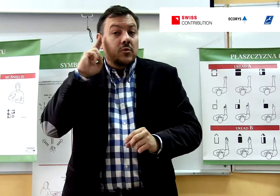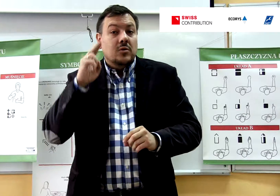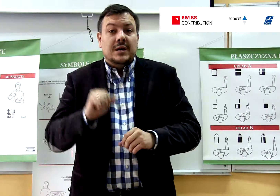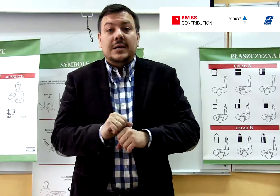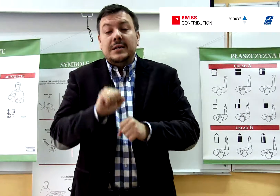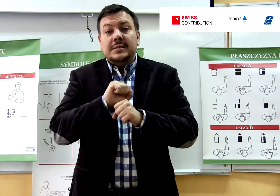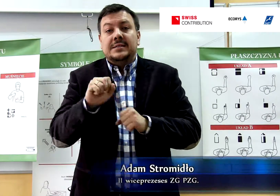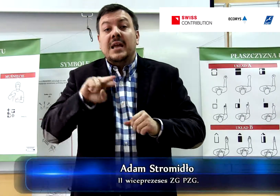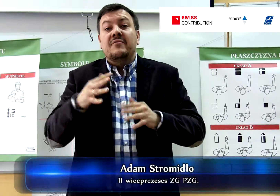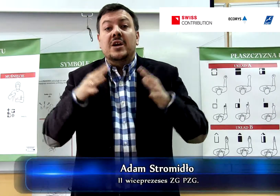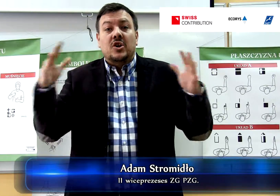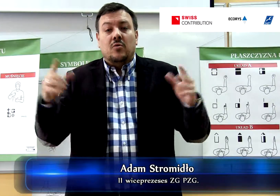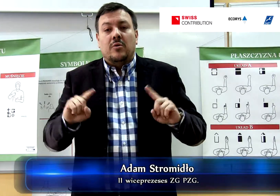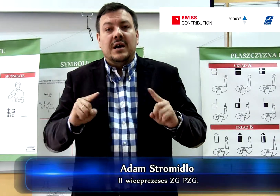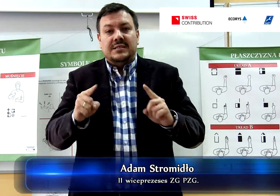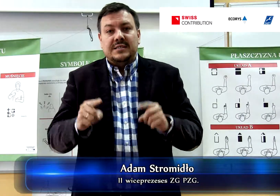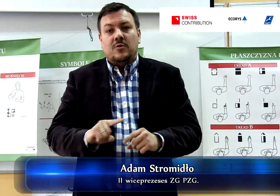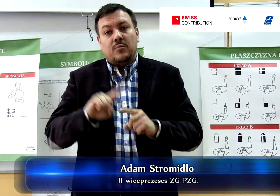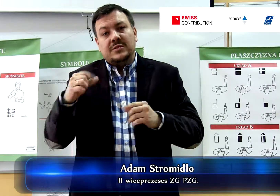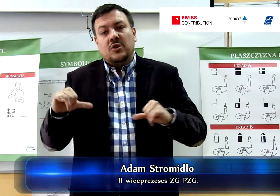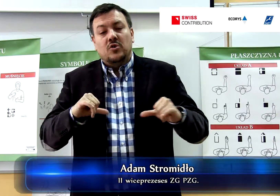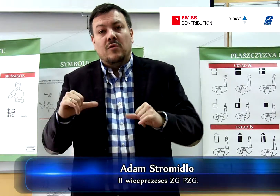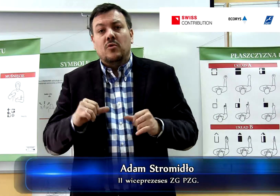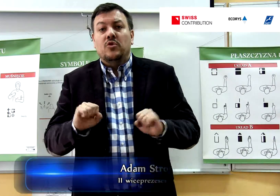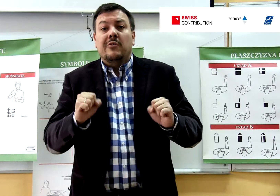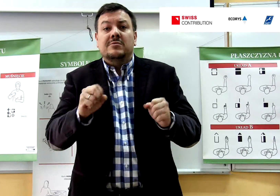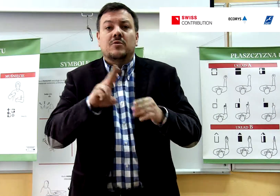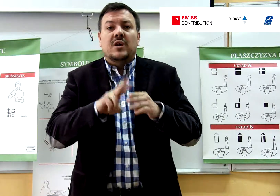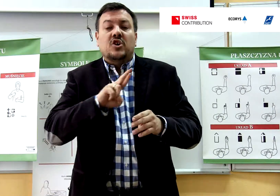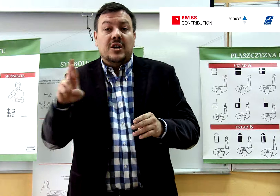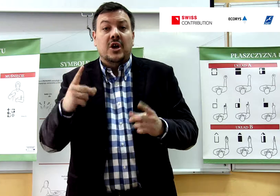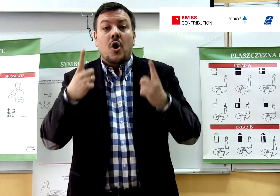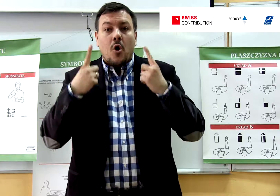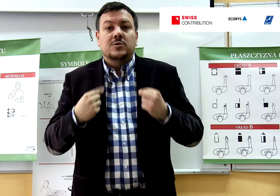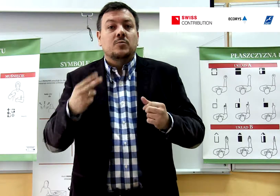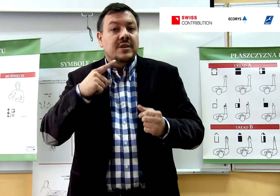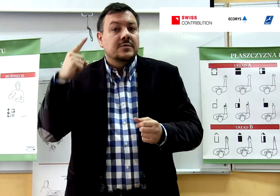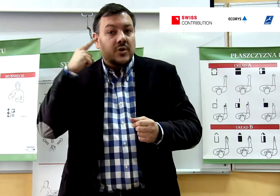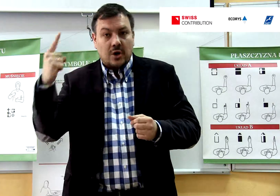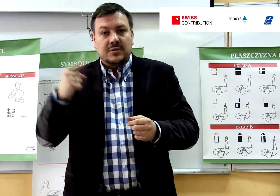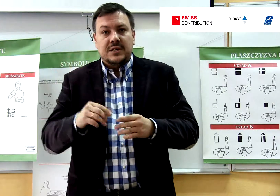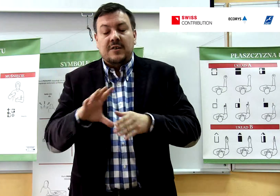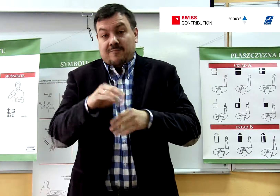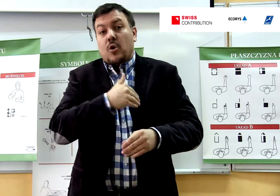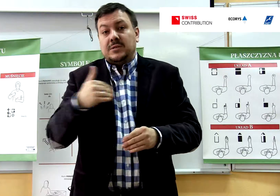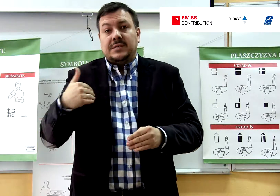Głuchych jest największą organizacją pozarządową działającą na grze osób niesłyszących w Polsce.